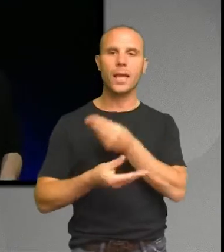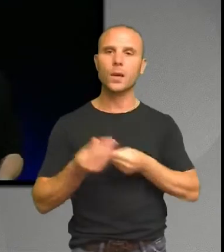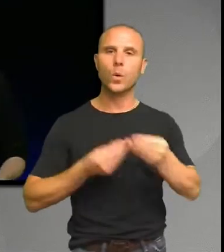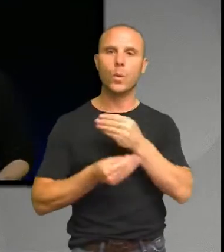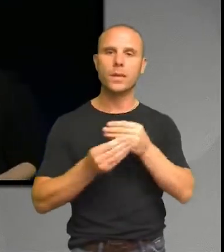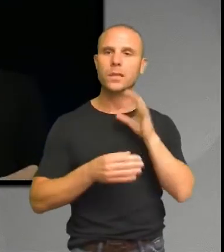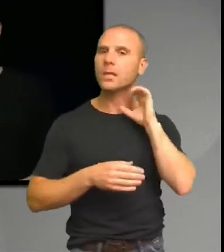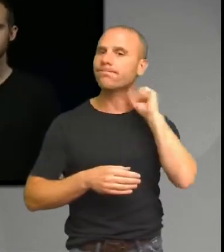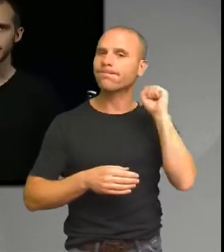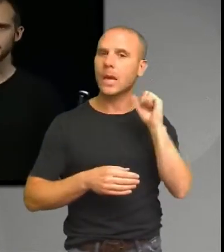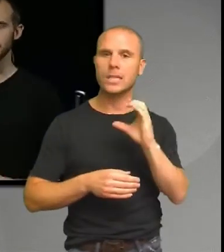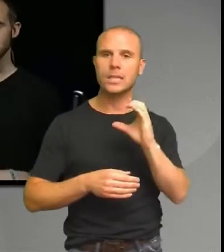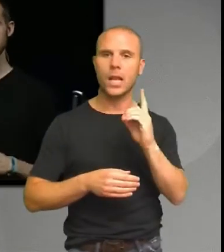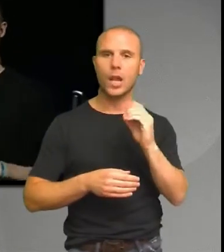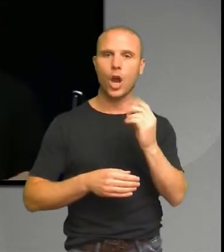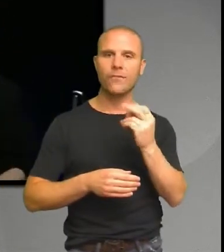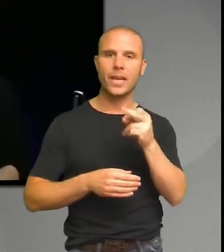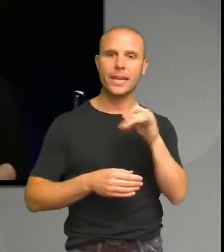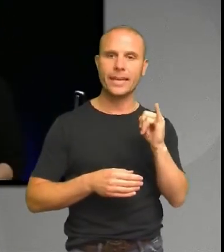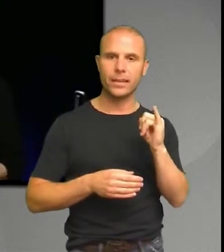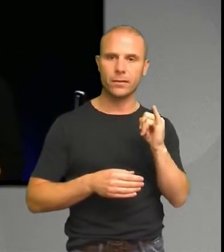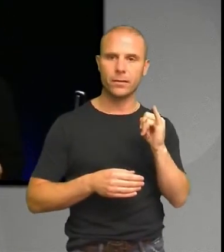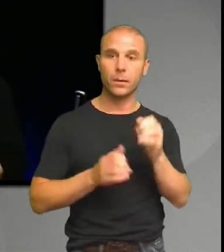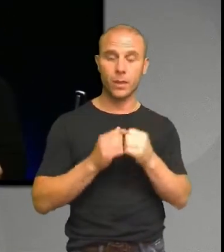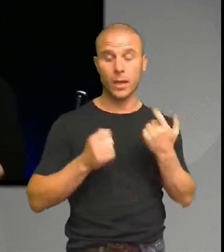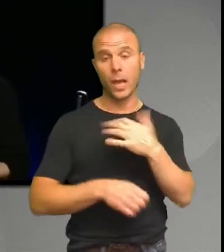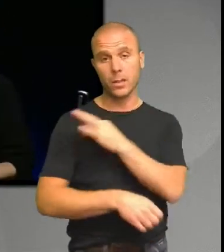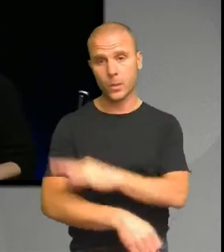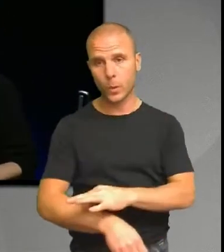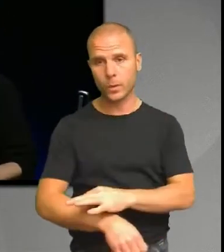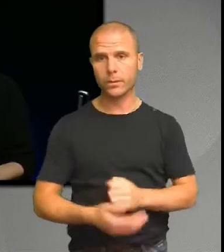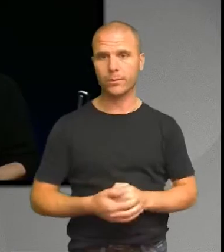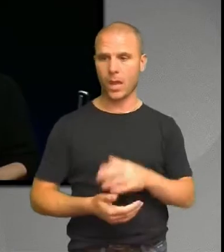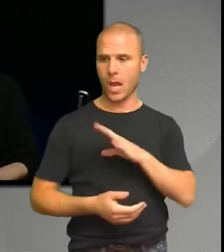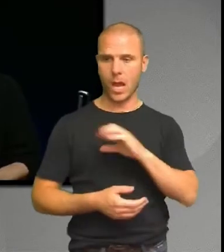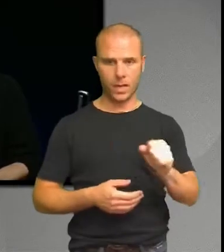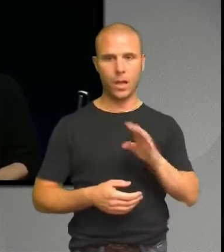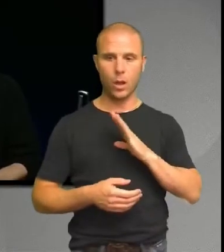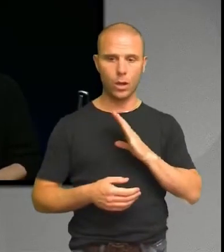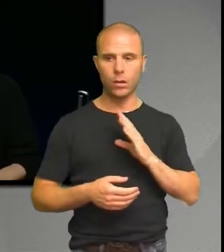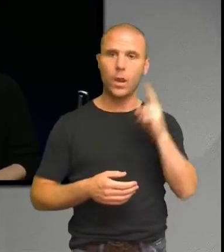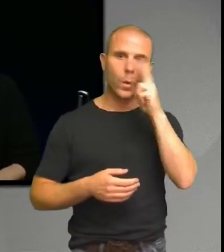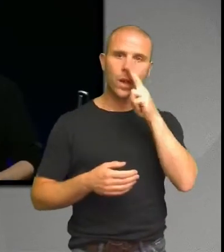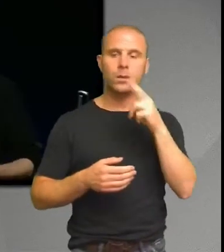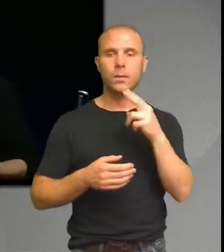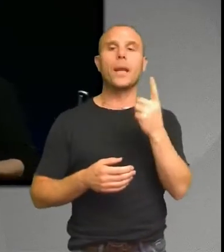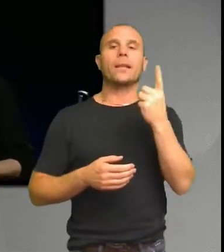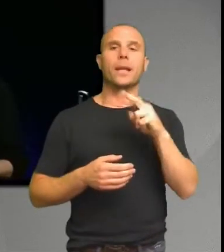Det låter ganska tungt. Men det grundar sig i skuld. Alla här inne är skuldsatta på ett eller annat sätt. Jag till exempel har